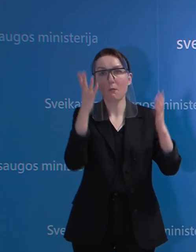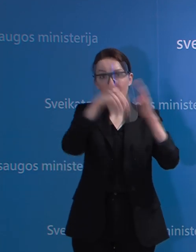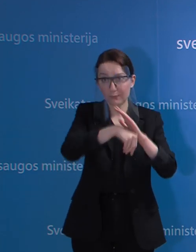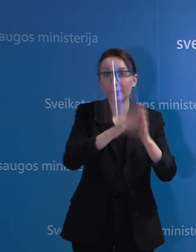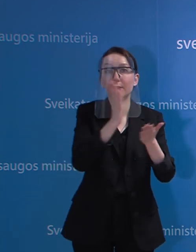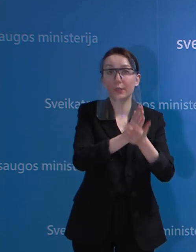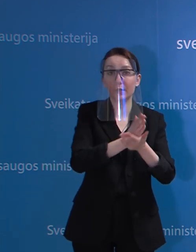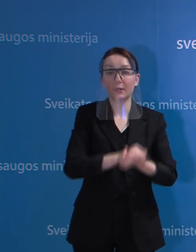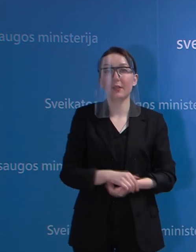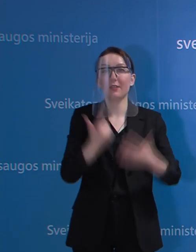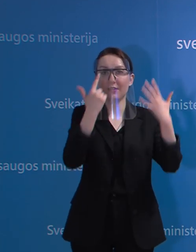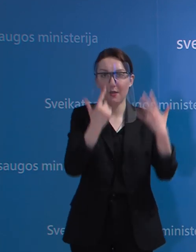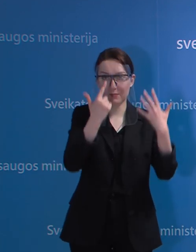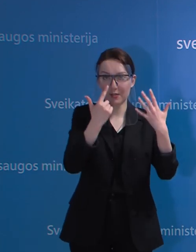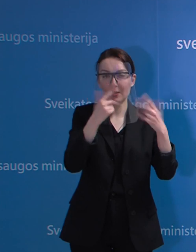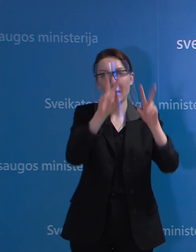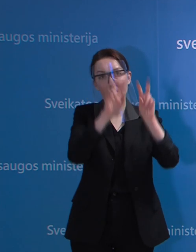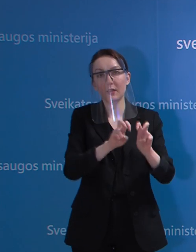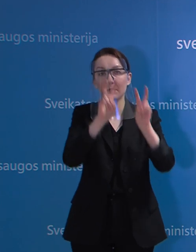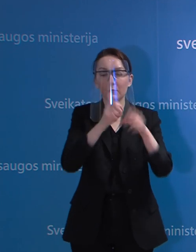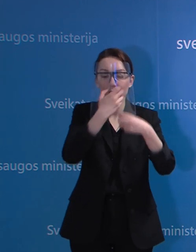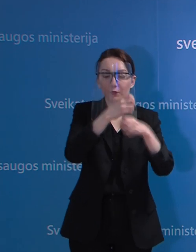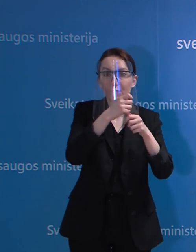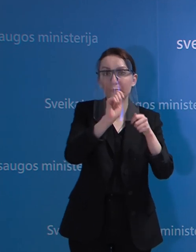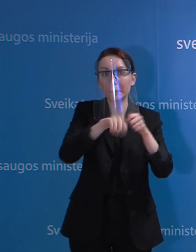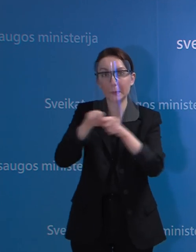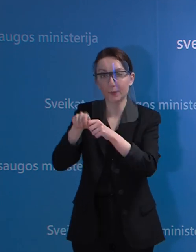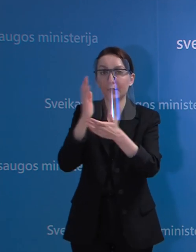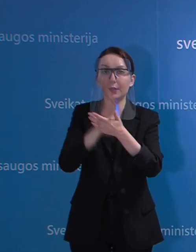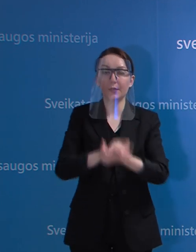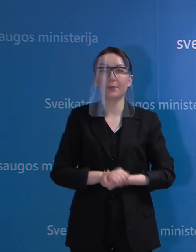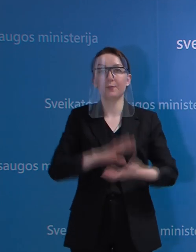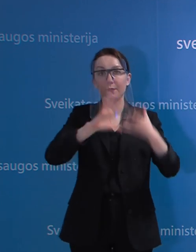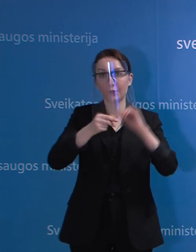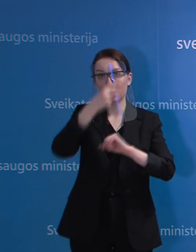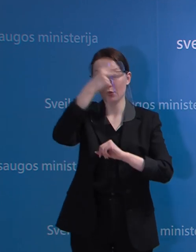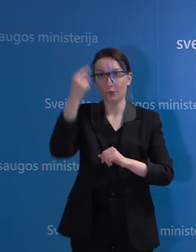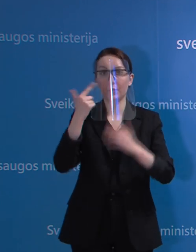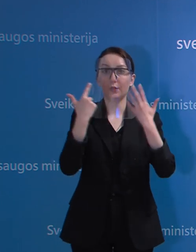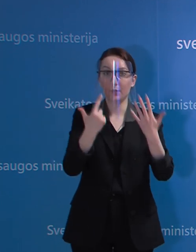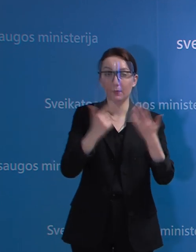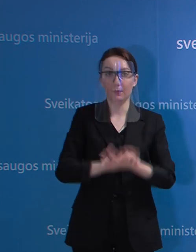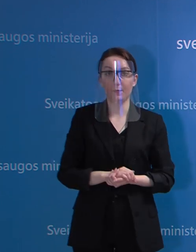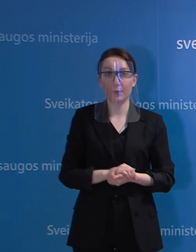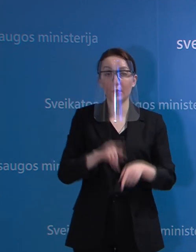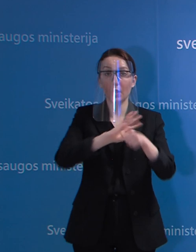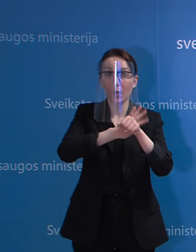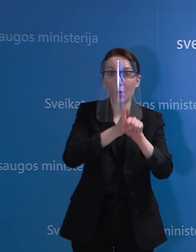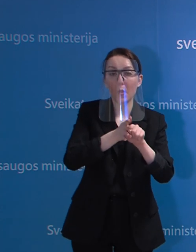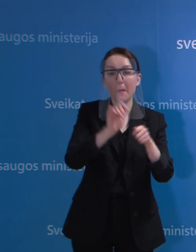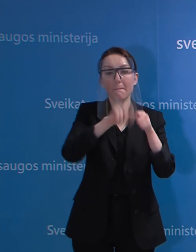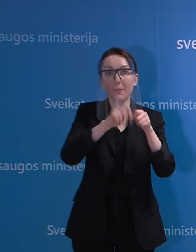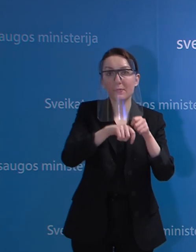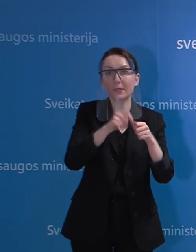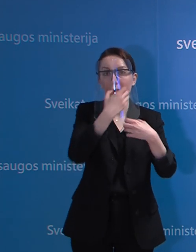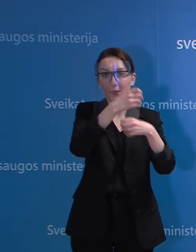Tai bus septinta tokius tyrimus atliekanti institucija Lietuvoje. Ir netrukus koronaviruso mėginius